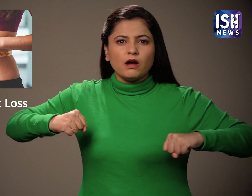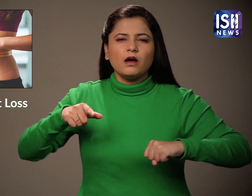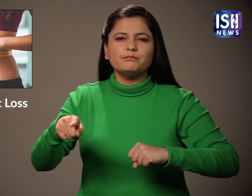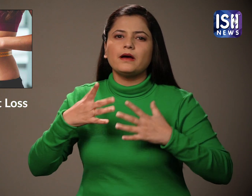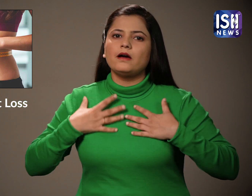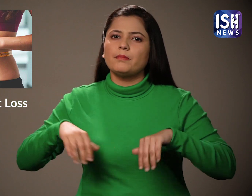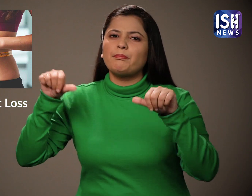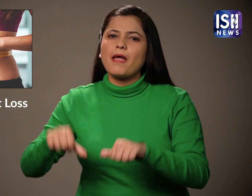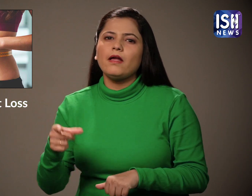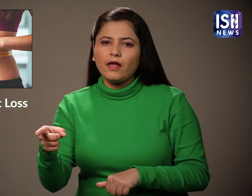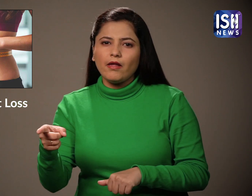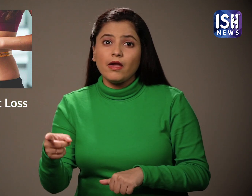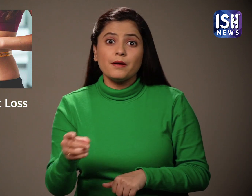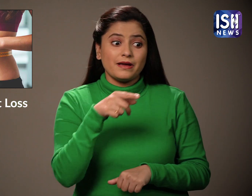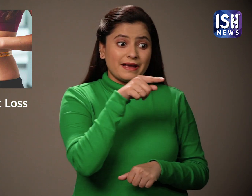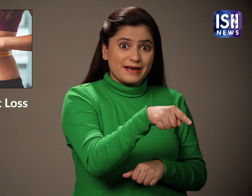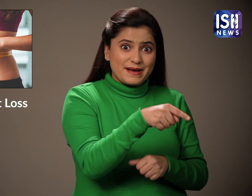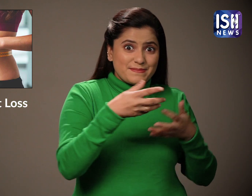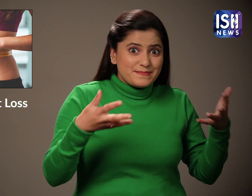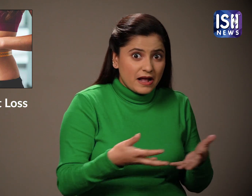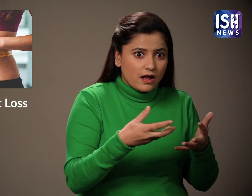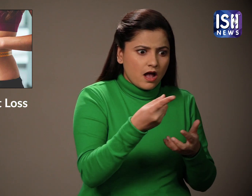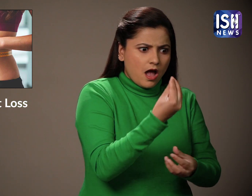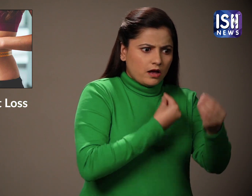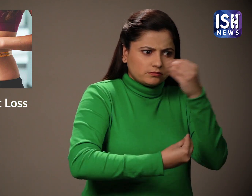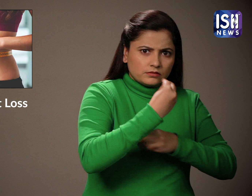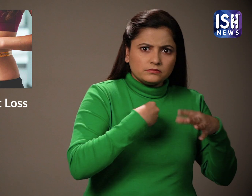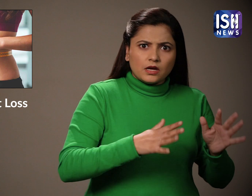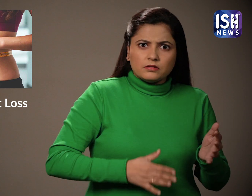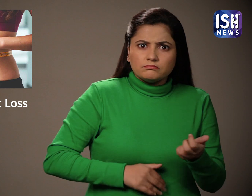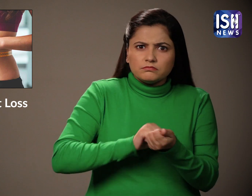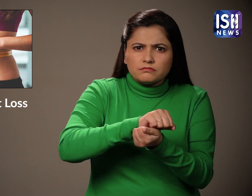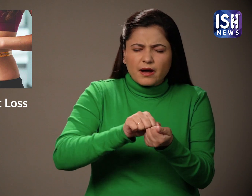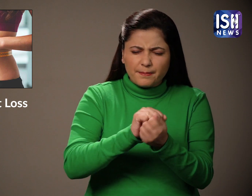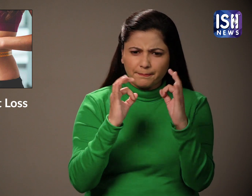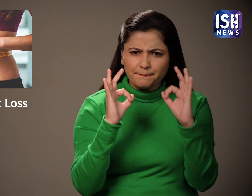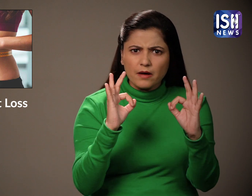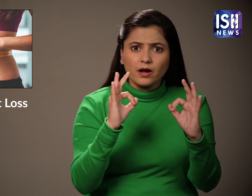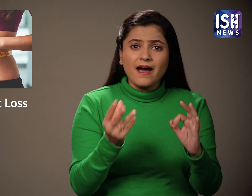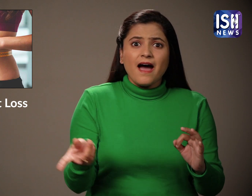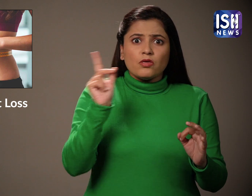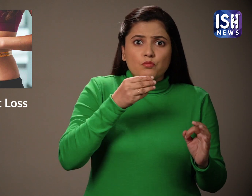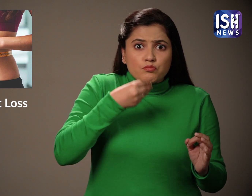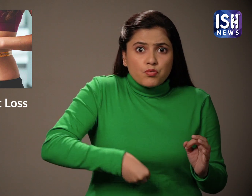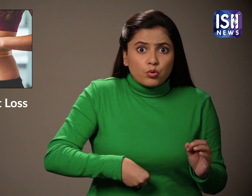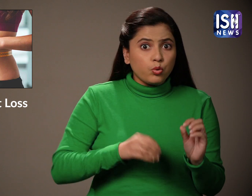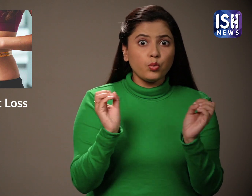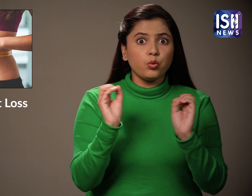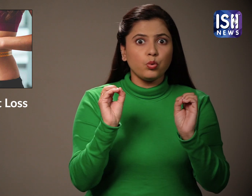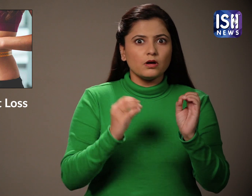यह स्वास्त के लिए बहुत हानिकारक होता है वही मूर्मुरा खाने से पाचन क्रिया तेज होती है और आपका पेट लंबे समय तक भरा